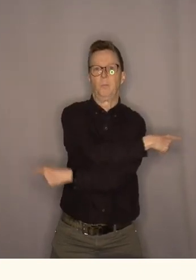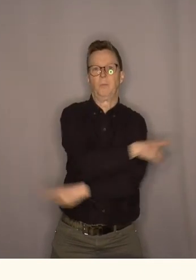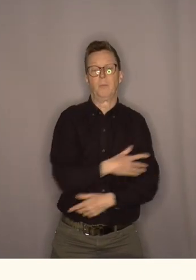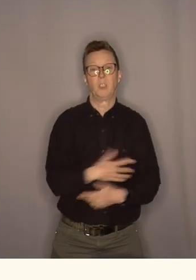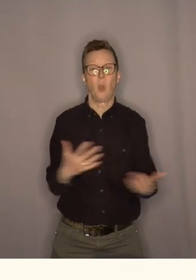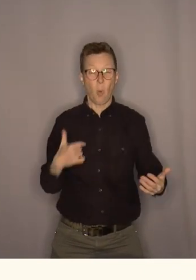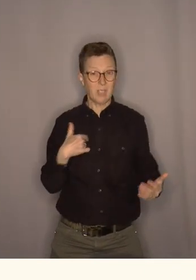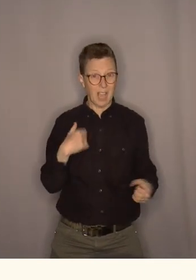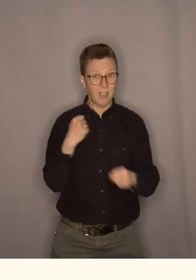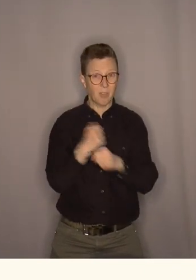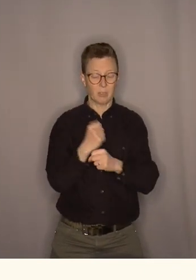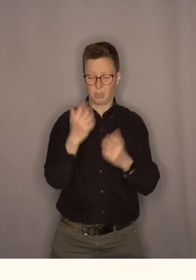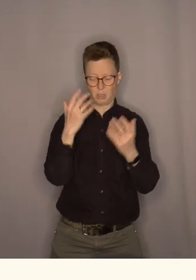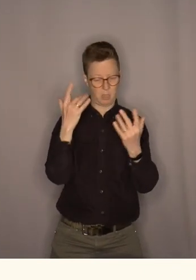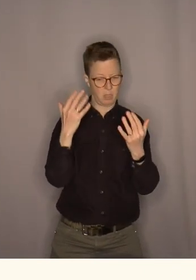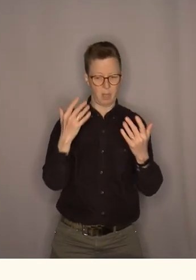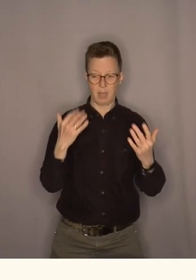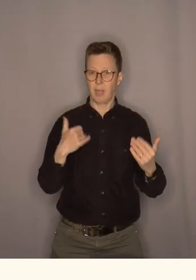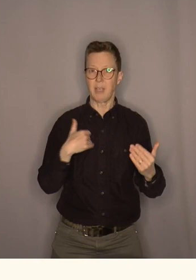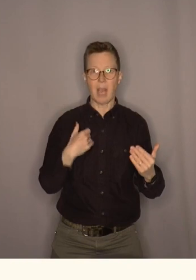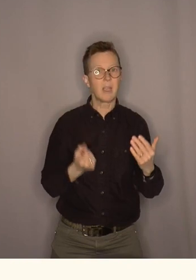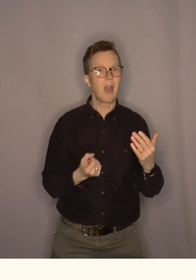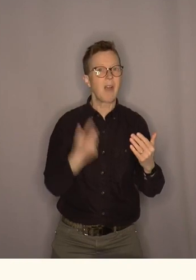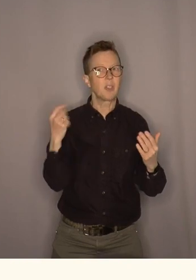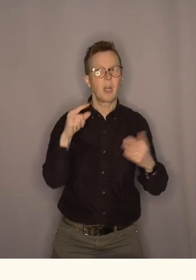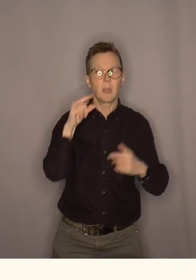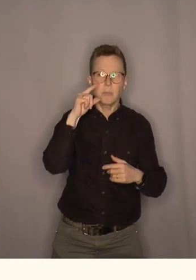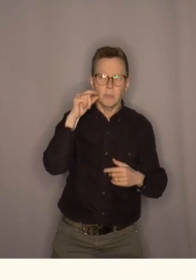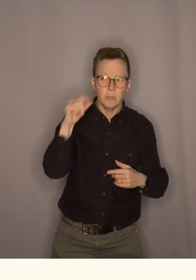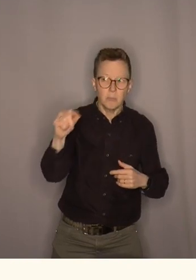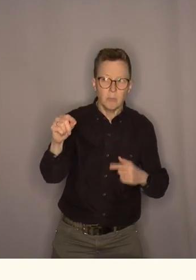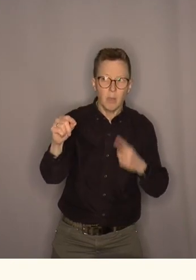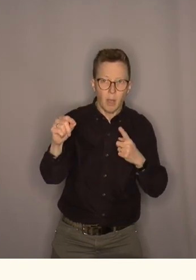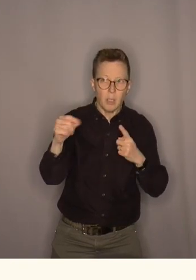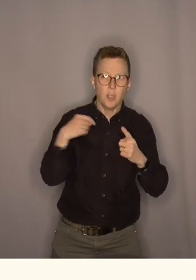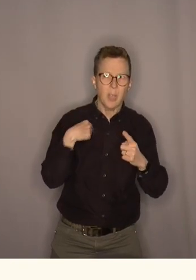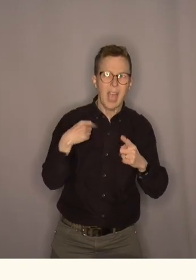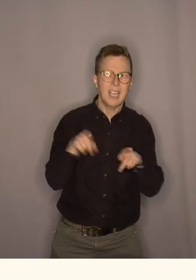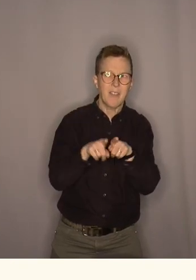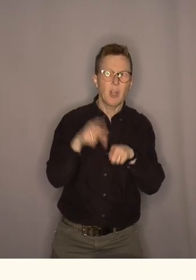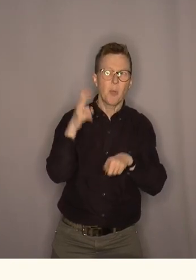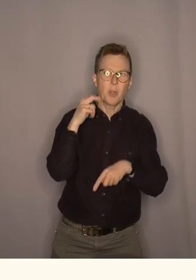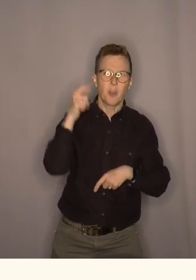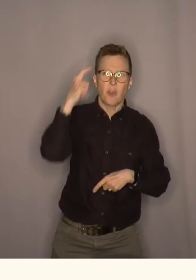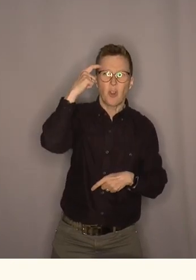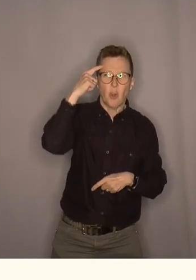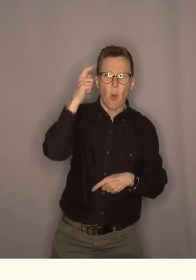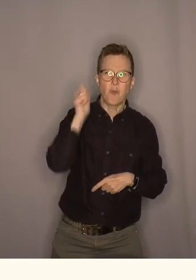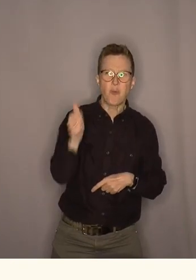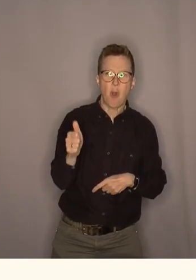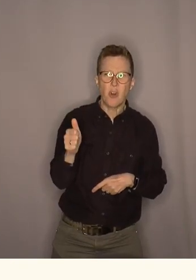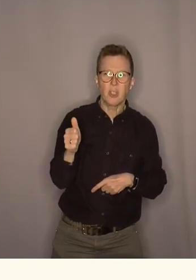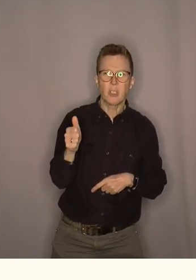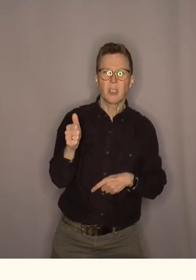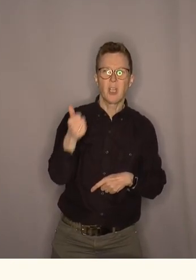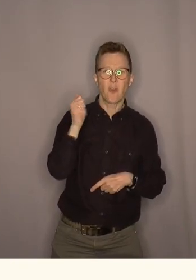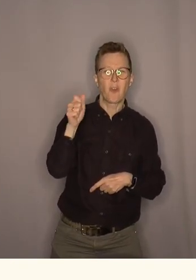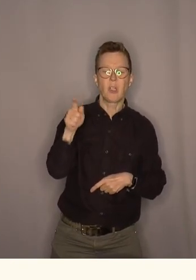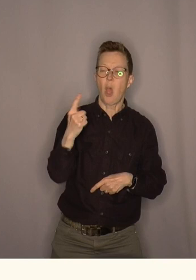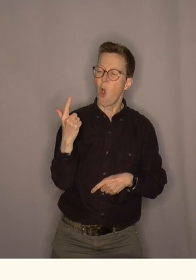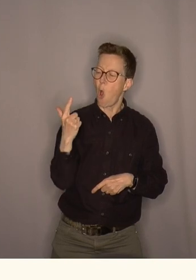Og jeg lurer jo litt på jeg er jo av og til nysgjerrig og jeg prøver likevel å forstå hvorfor denne